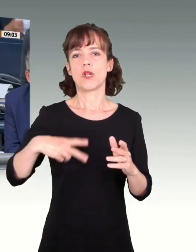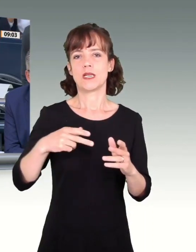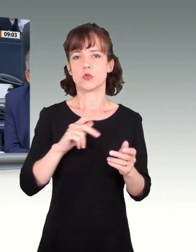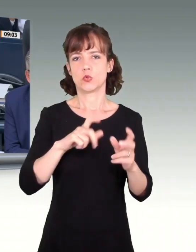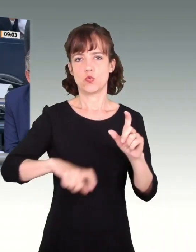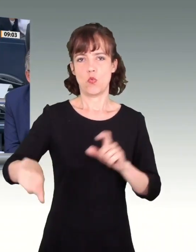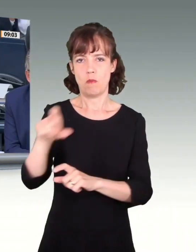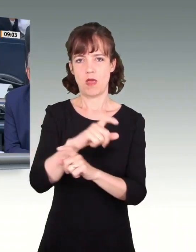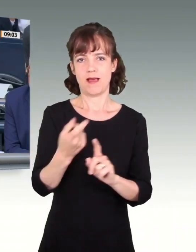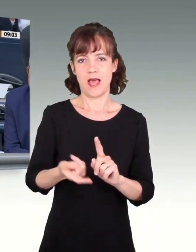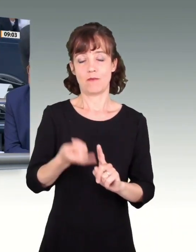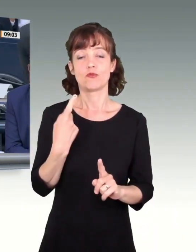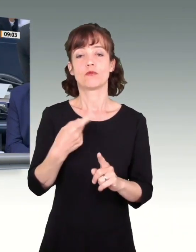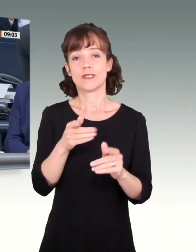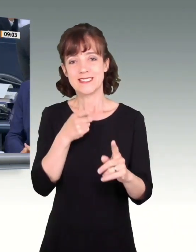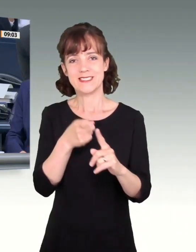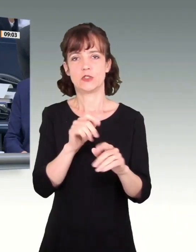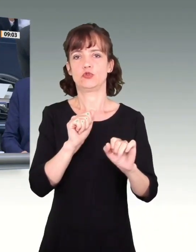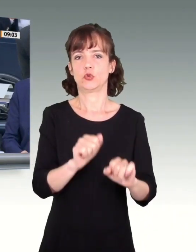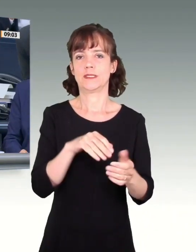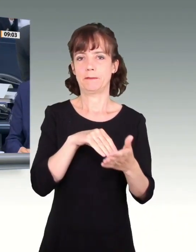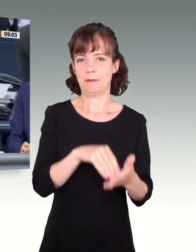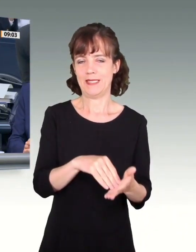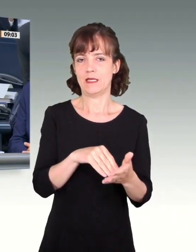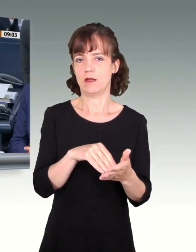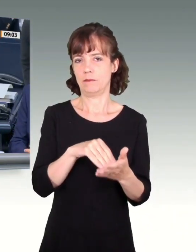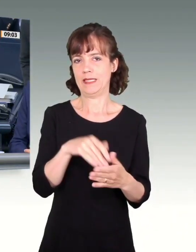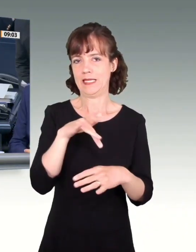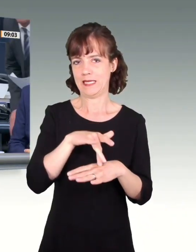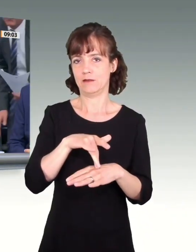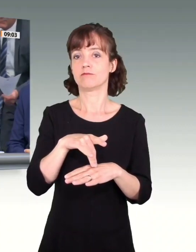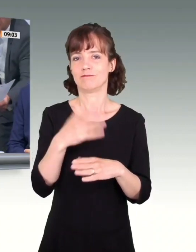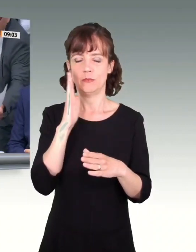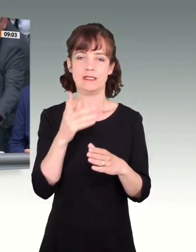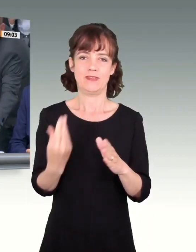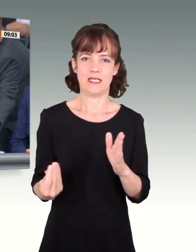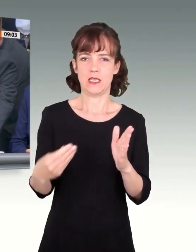zum Schutz der Mieterinnen und Mieter in verbundener Beratung zu erweitern.